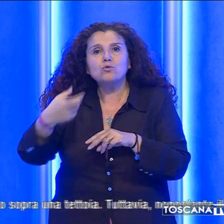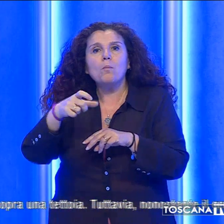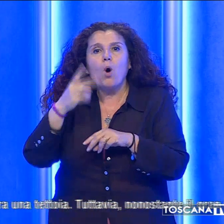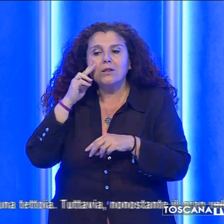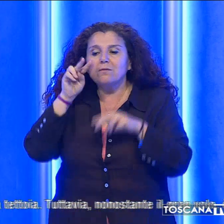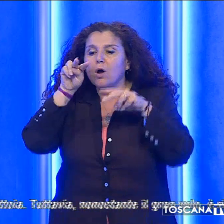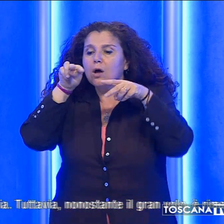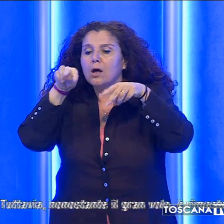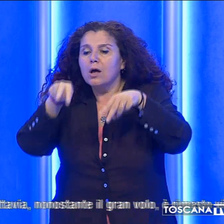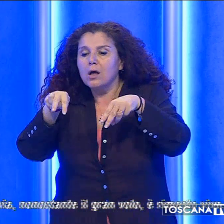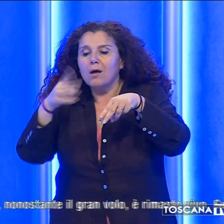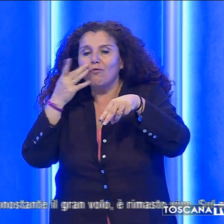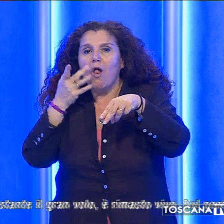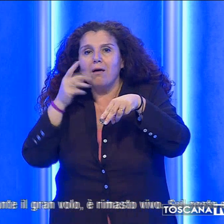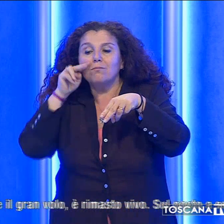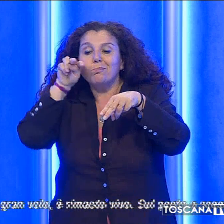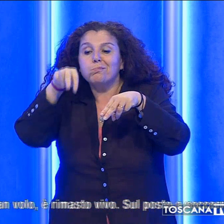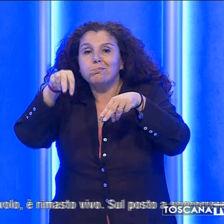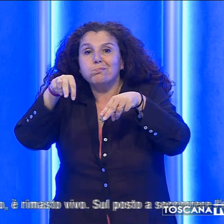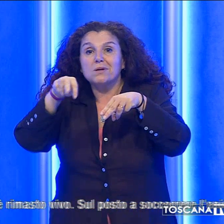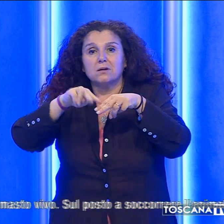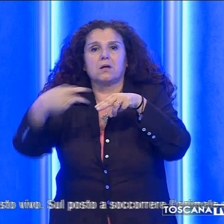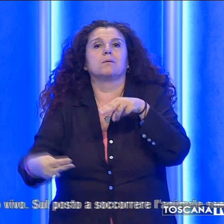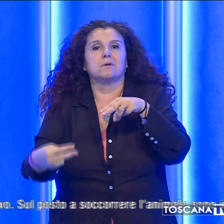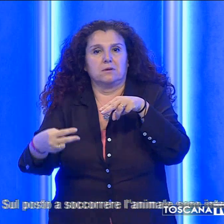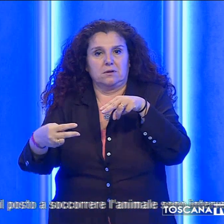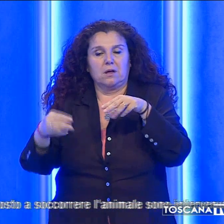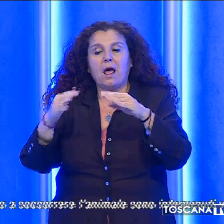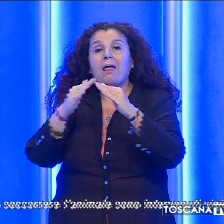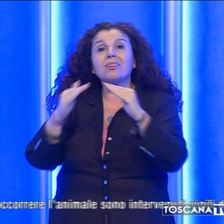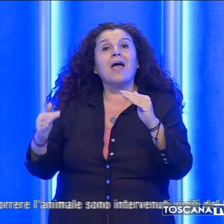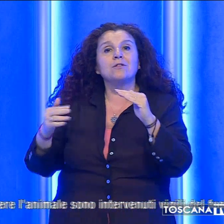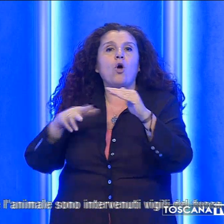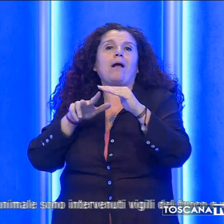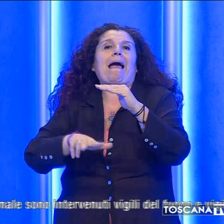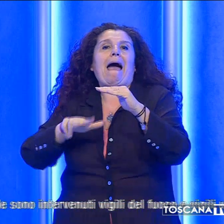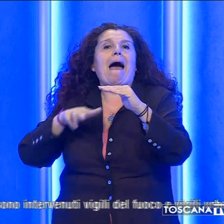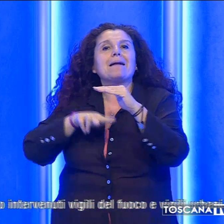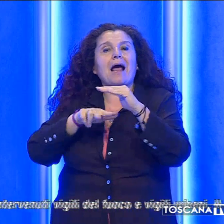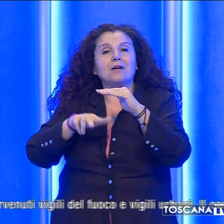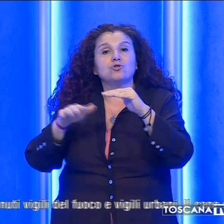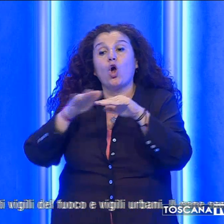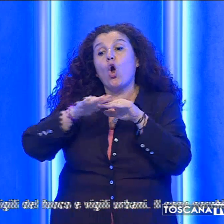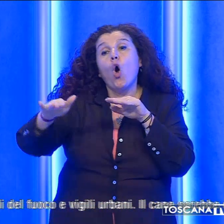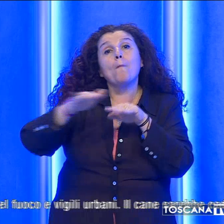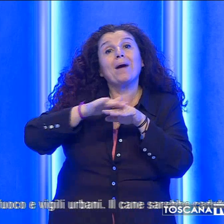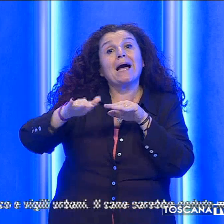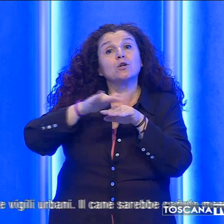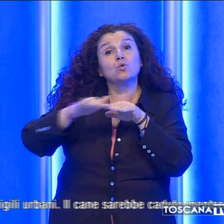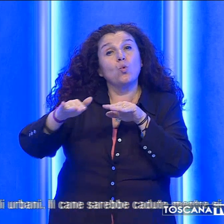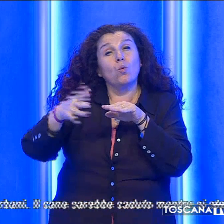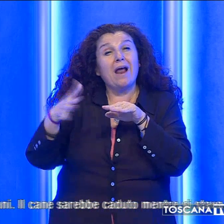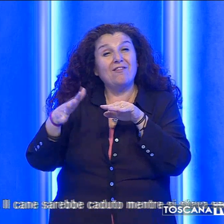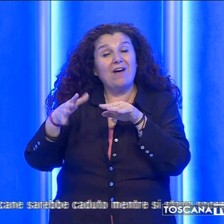sporgendo dal terrazzo per guardare sotto. È finito sul tetto di un garage. La copertura è stata spiegata e